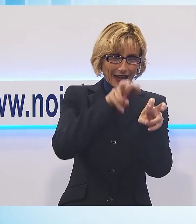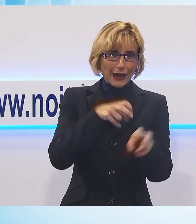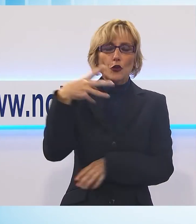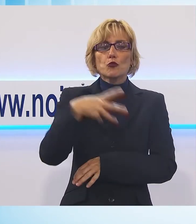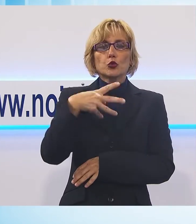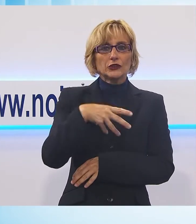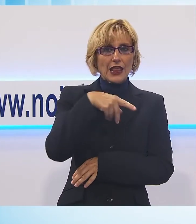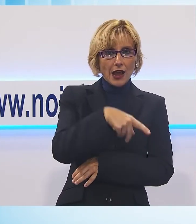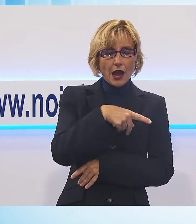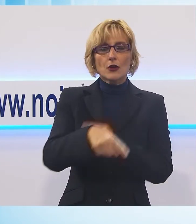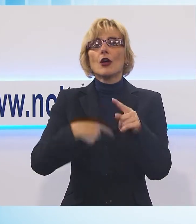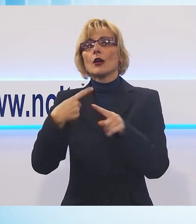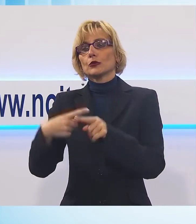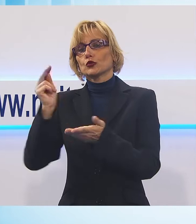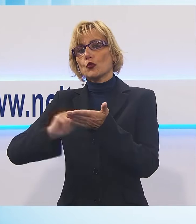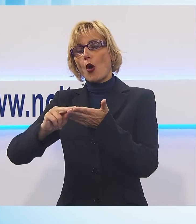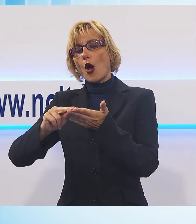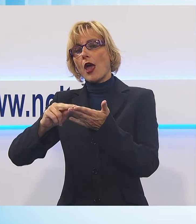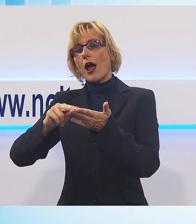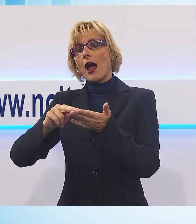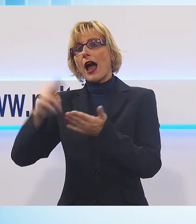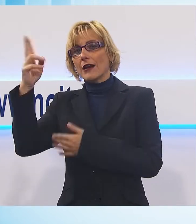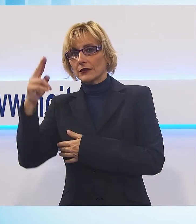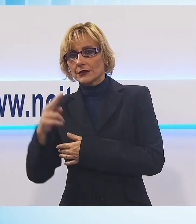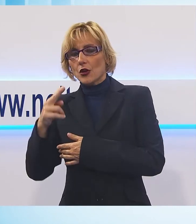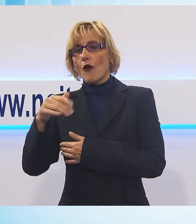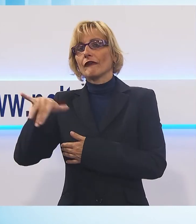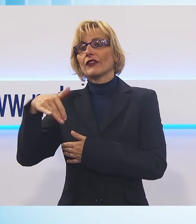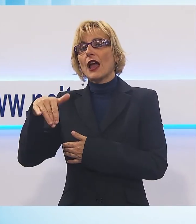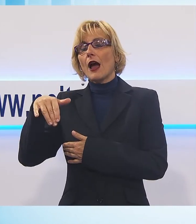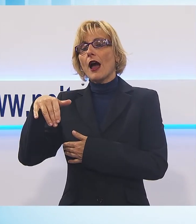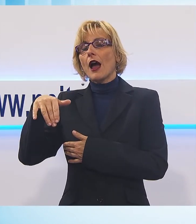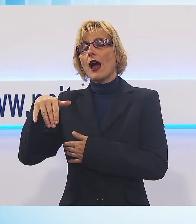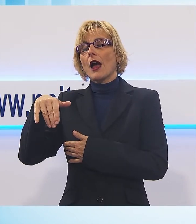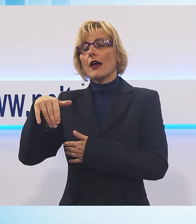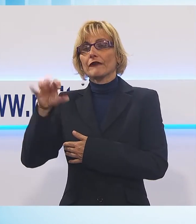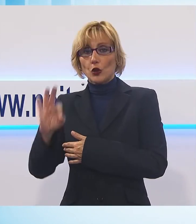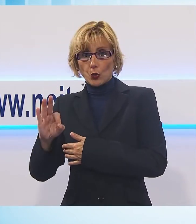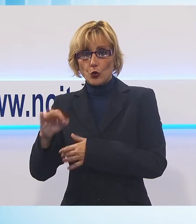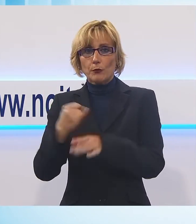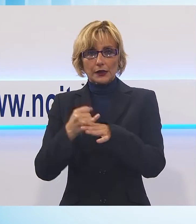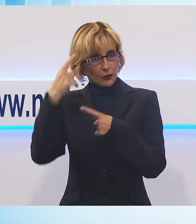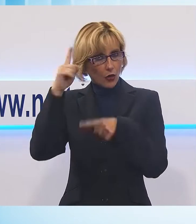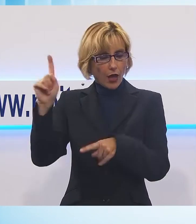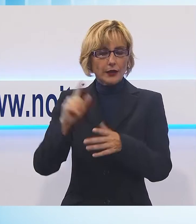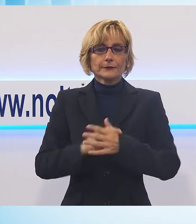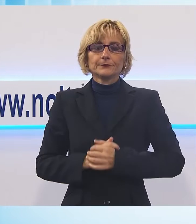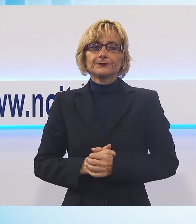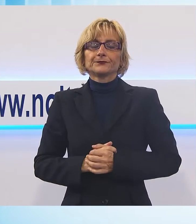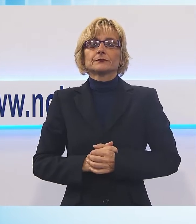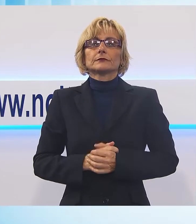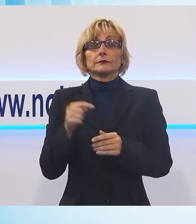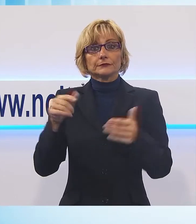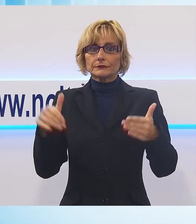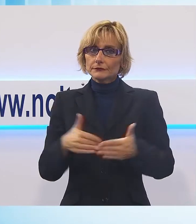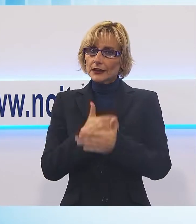alla scuola artistica, al liceo artistico Passaglia in via Fillungo e particolari nel servizio Una mattinata davvero